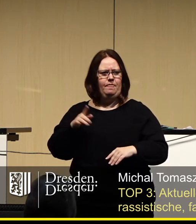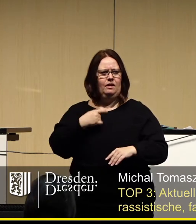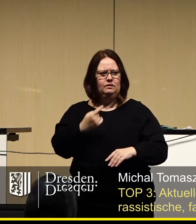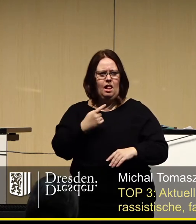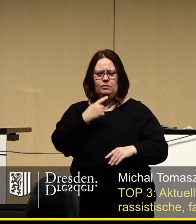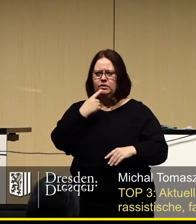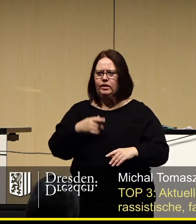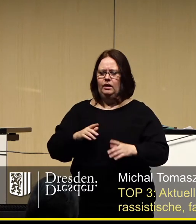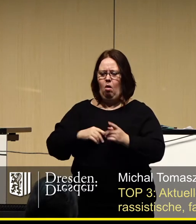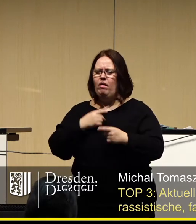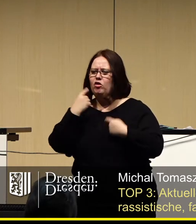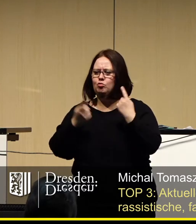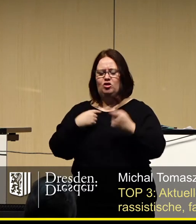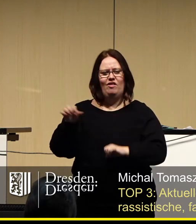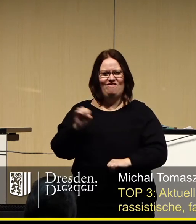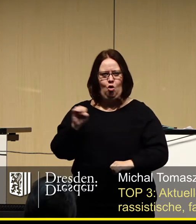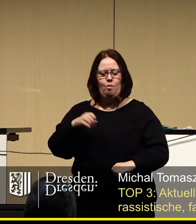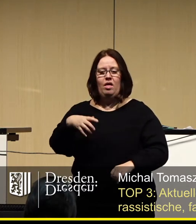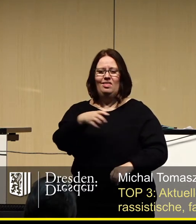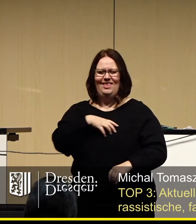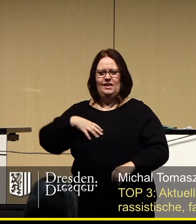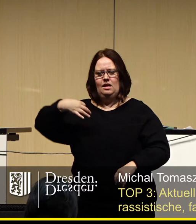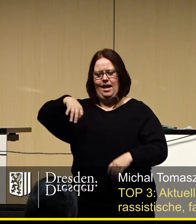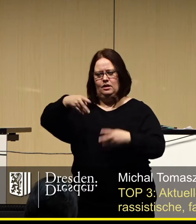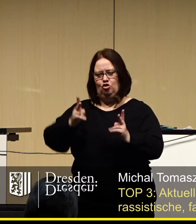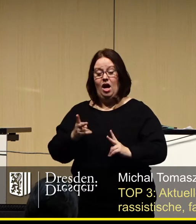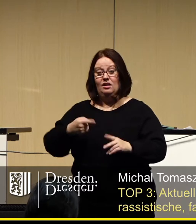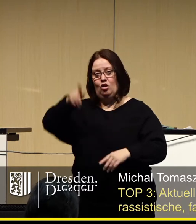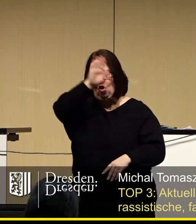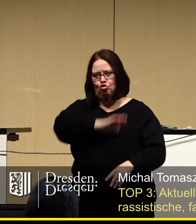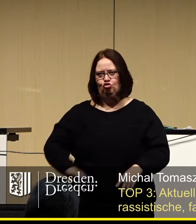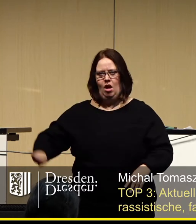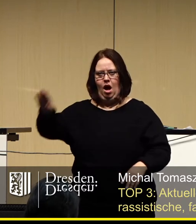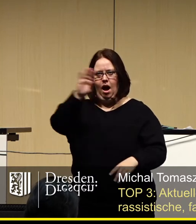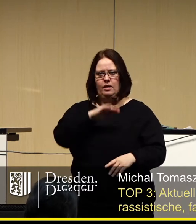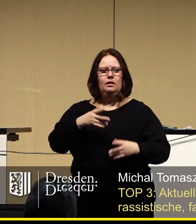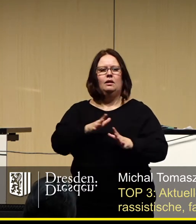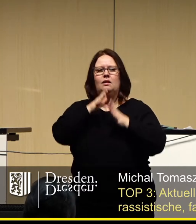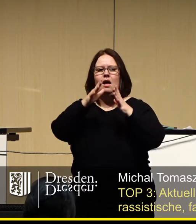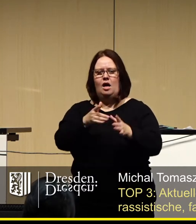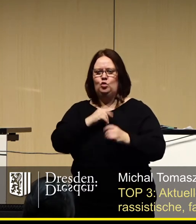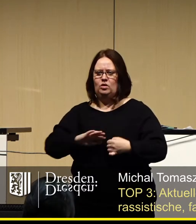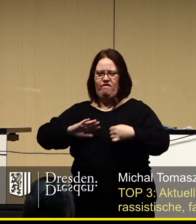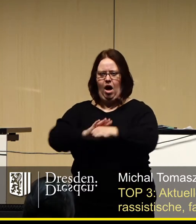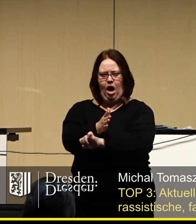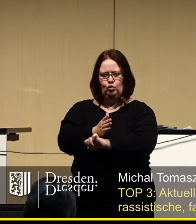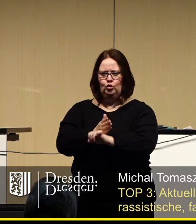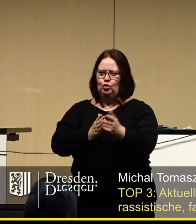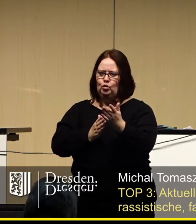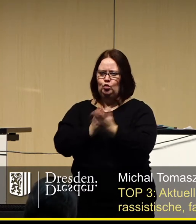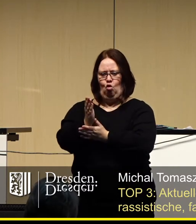blicken lassen und widersprechen. Warum? Dresden ist die einzige Stadt in der Bundesrepublik Deutschland, in der sich Hass und Verachtung ein